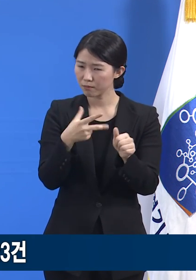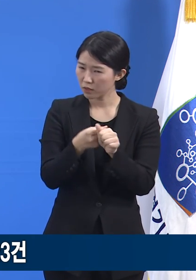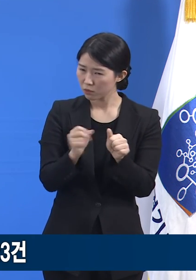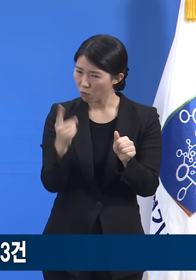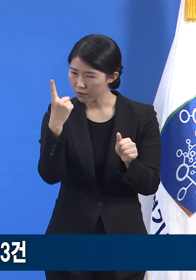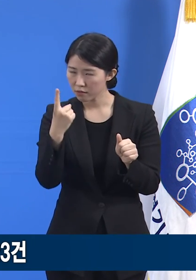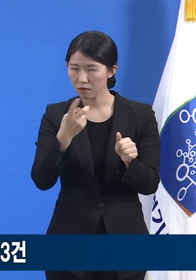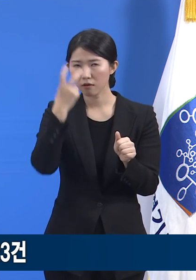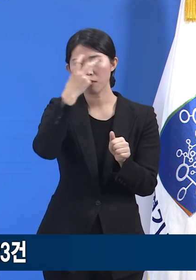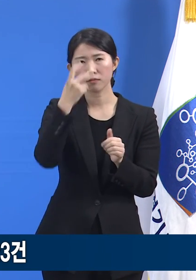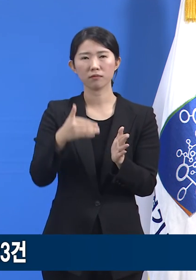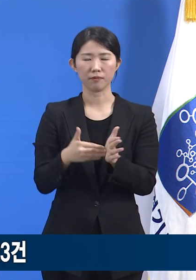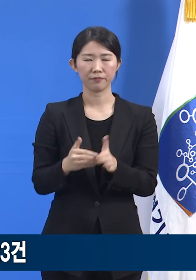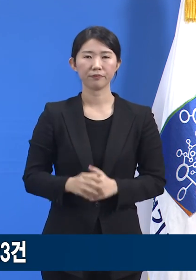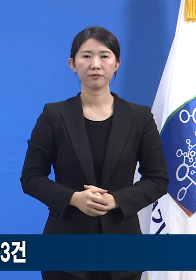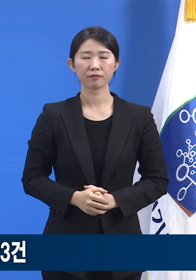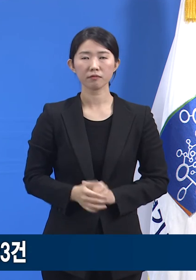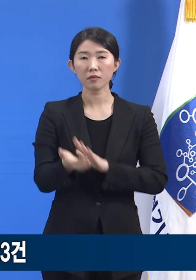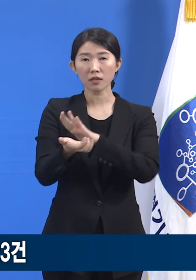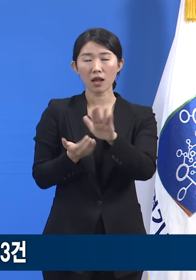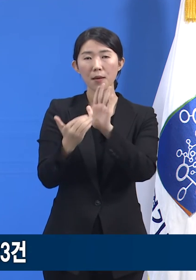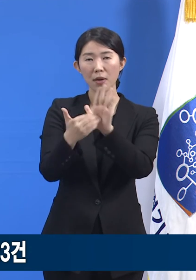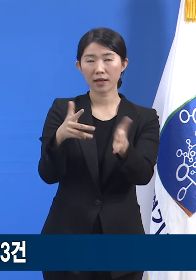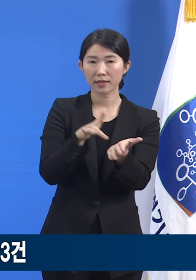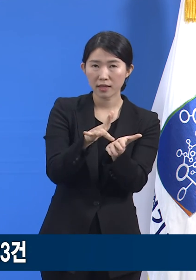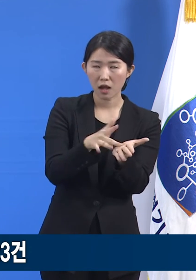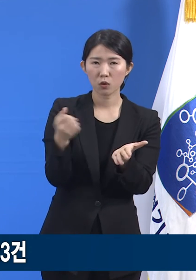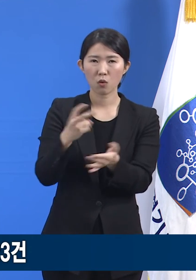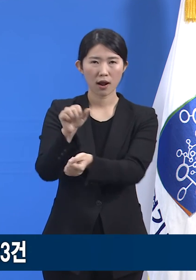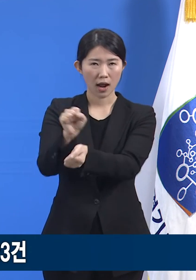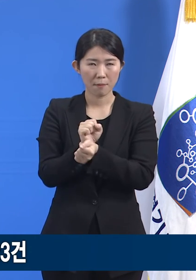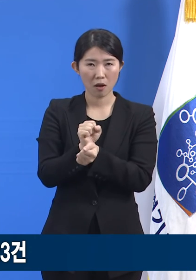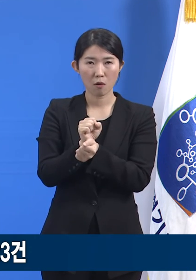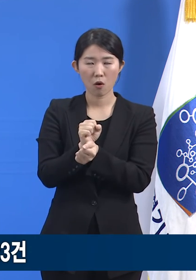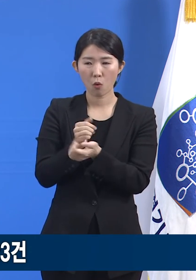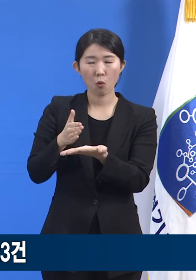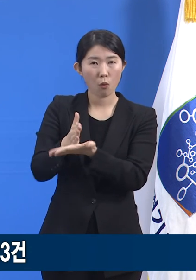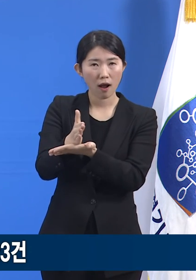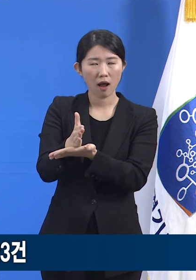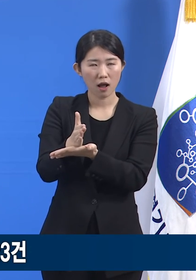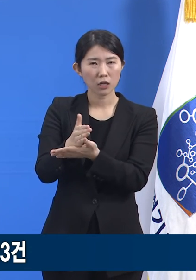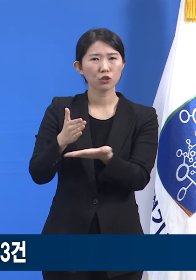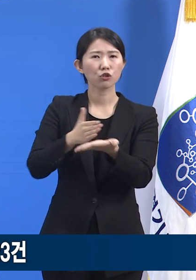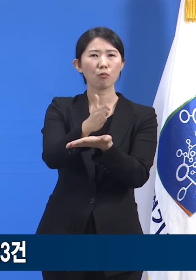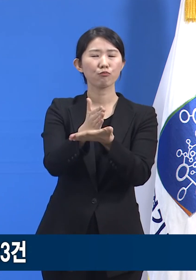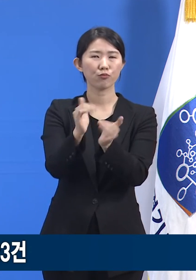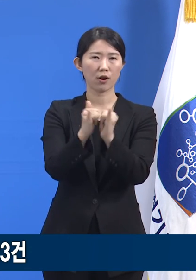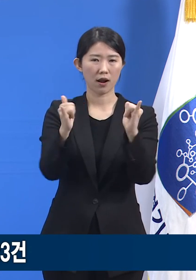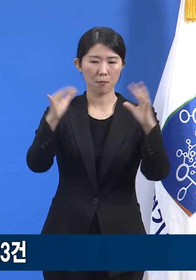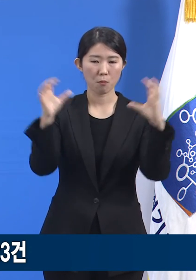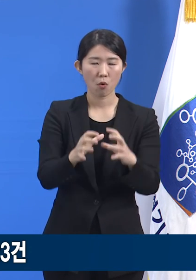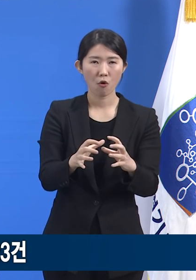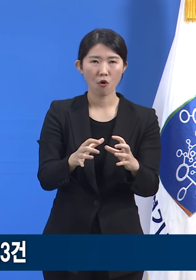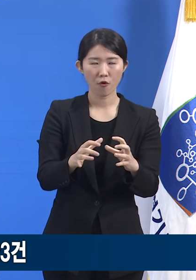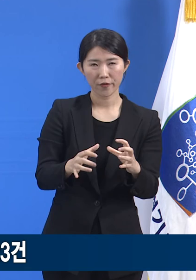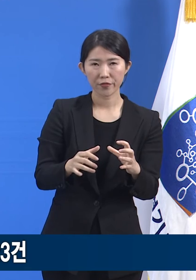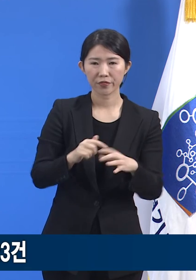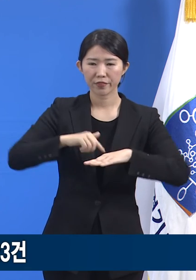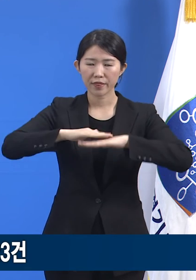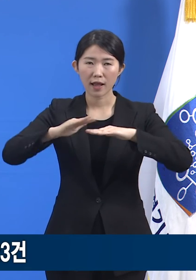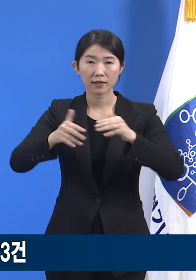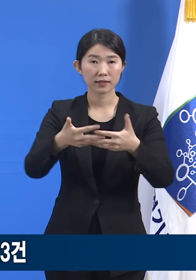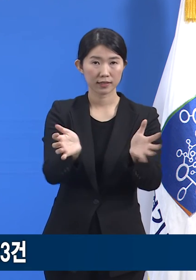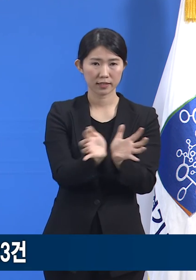예방약, 감염내과, 알레르기내과 의사 등으로 구성된 신속대응팀은 시도 역학조사